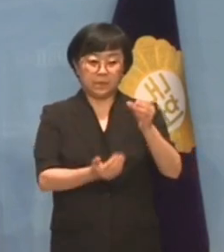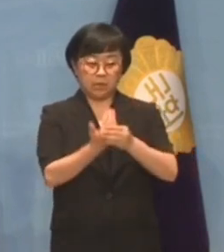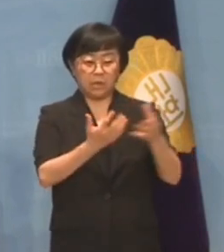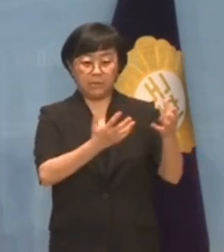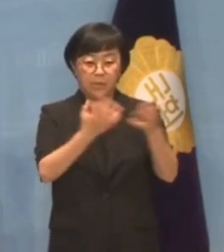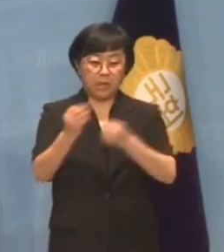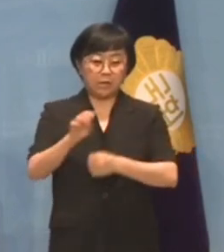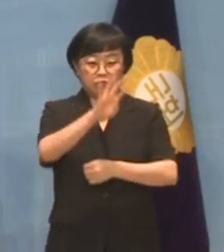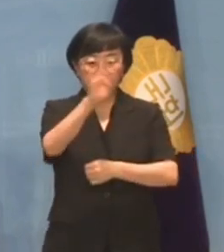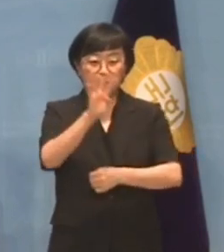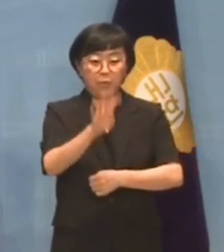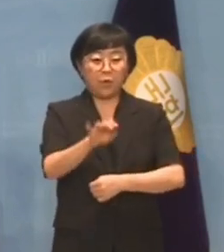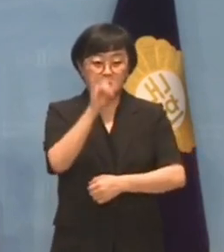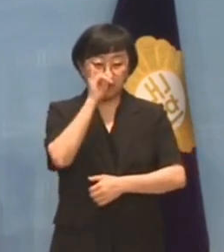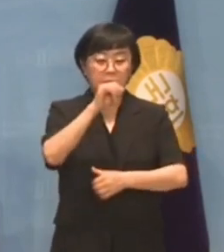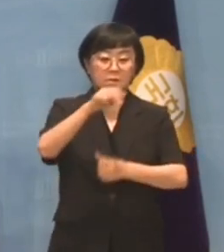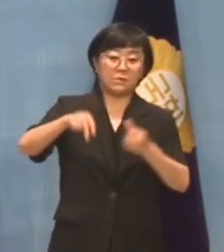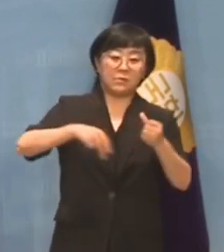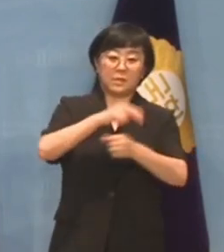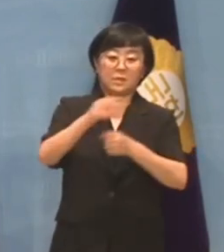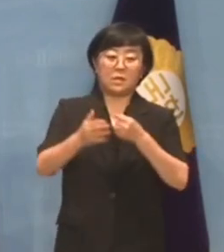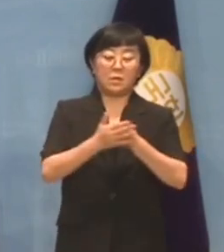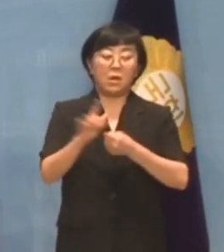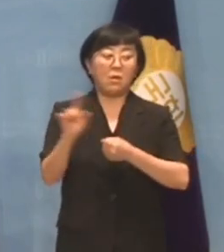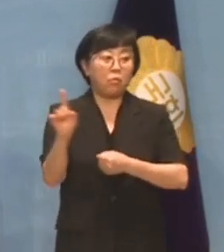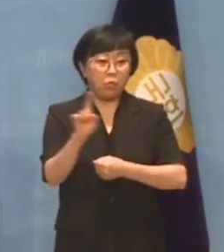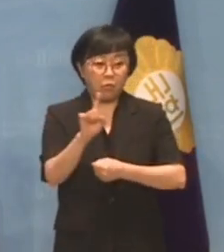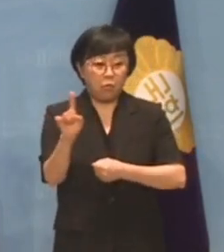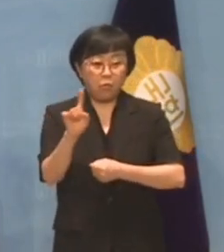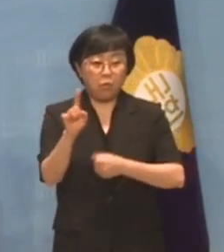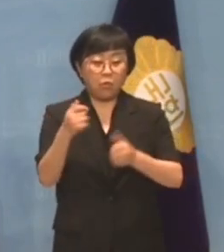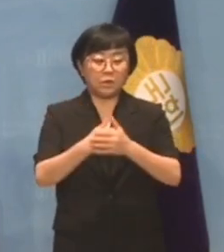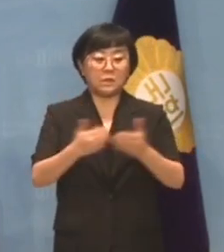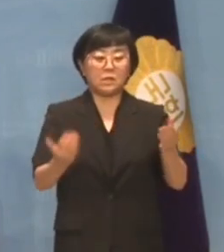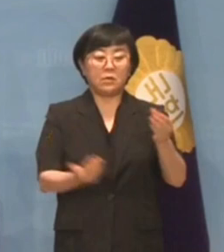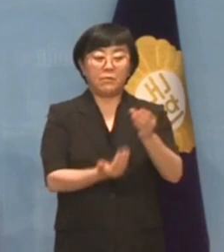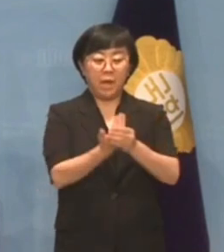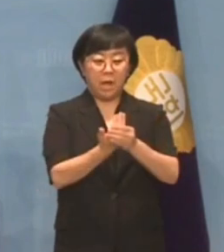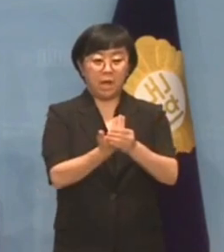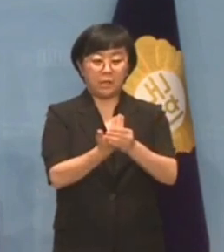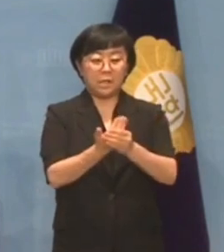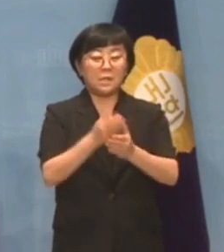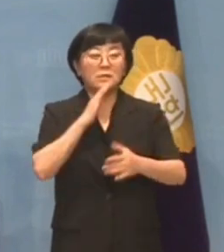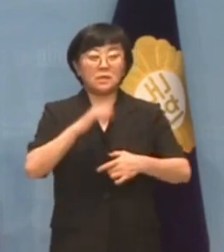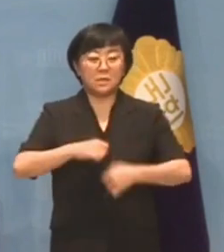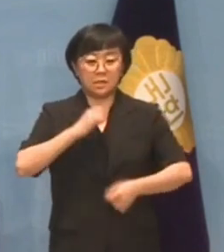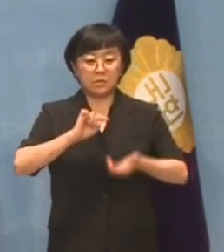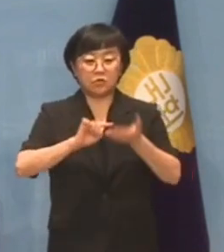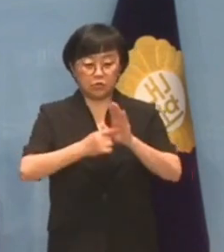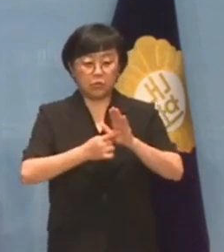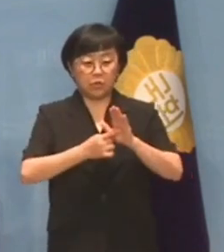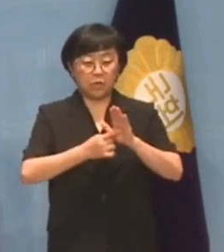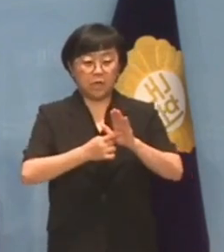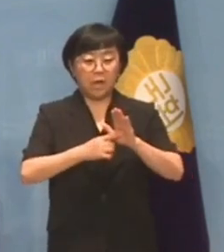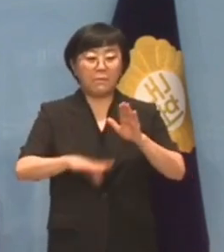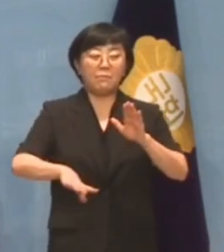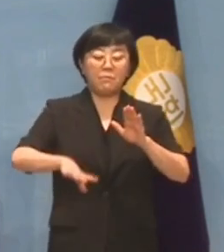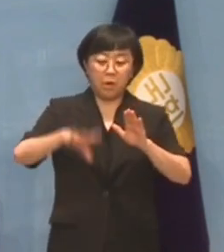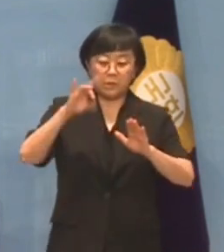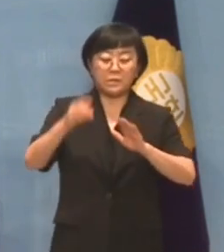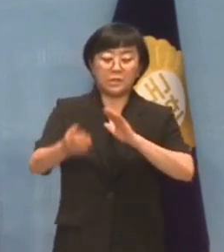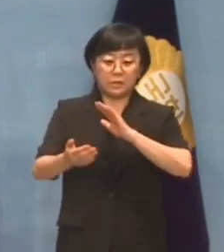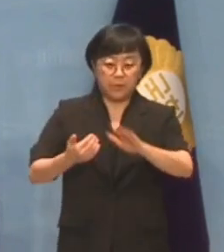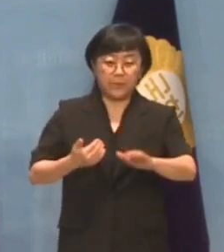많은 물음표가 남아있는 상황이기에 그 무엇보다도 사건의 진상규명이 가장 성결되어야 할